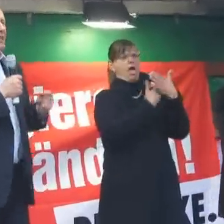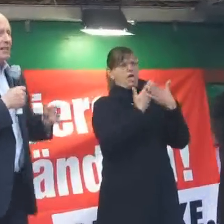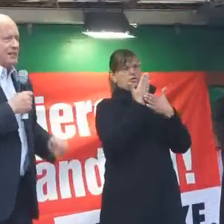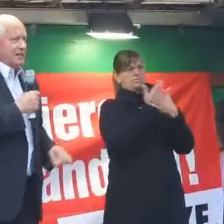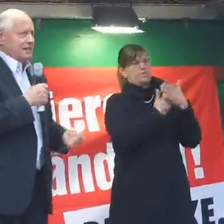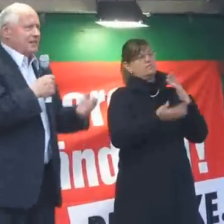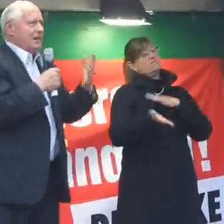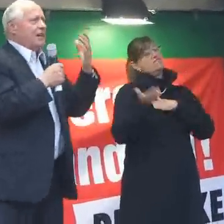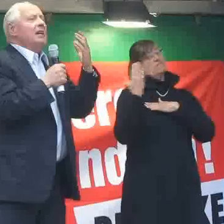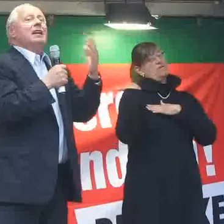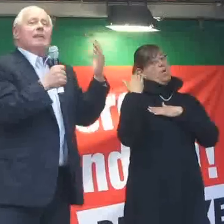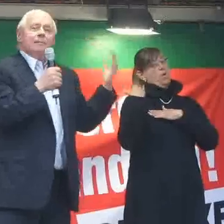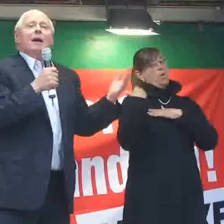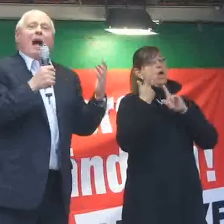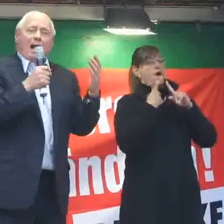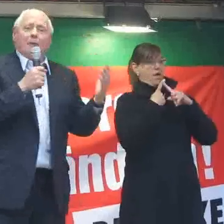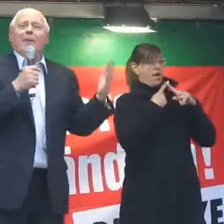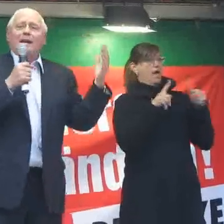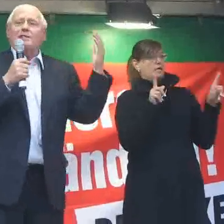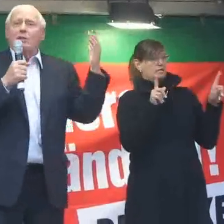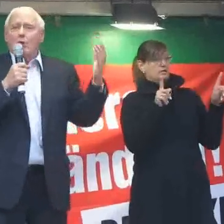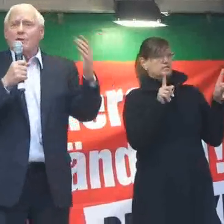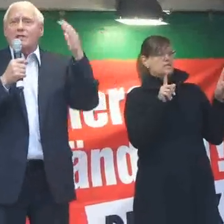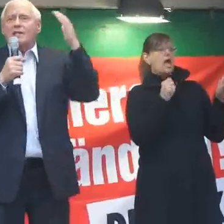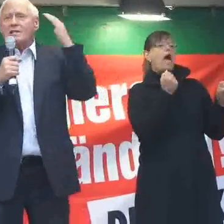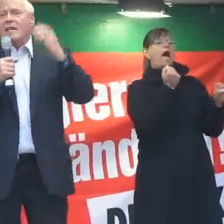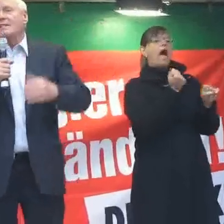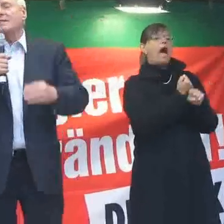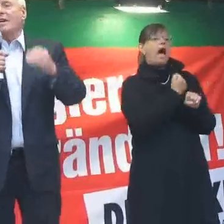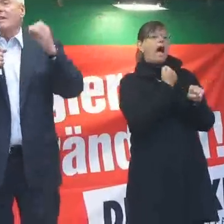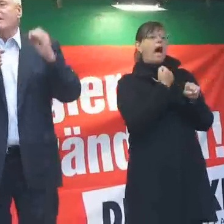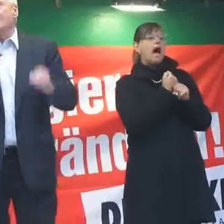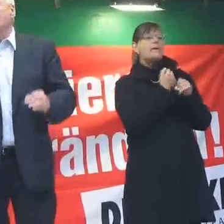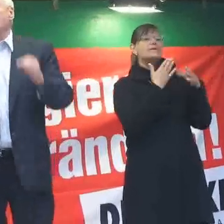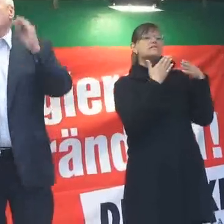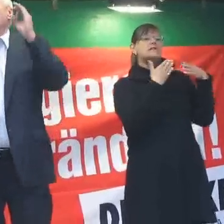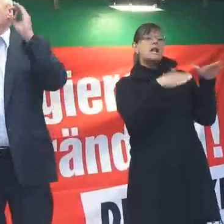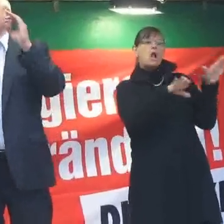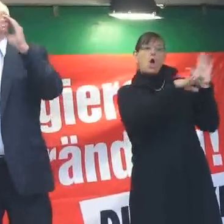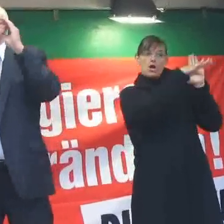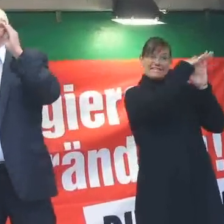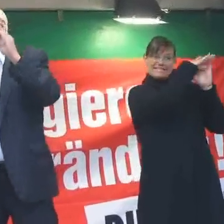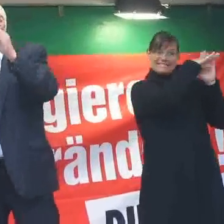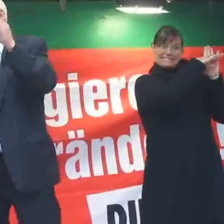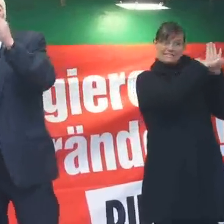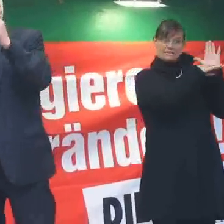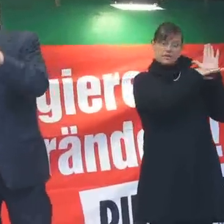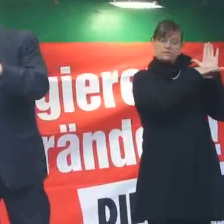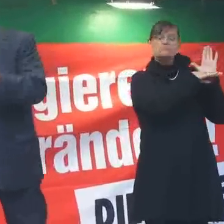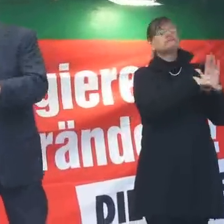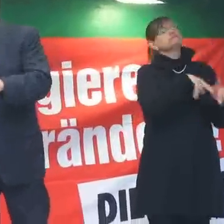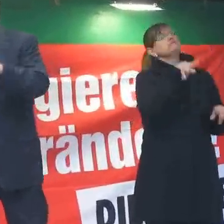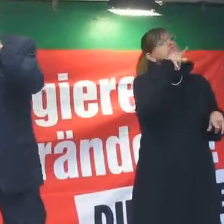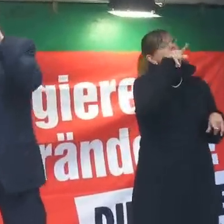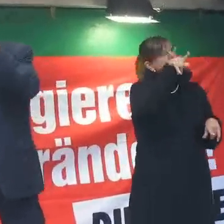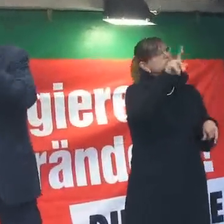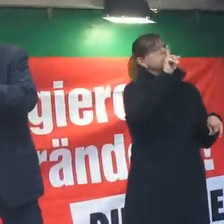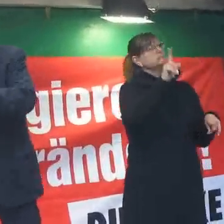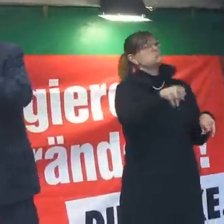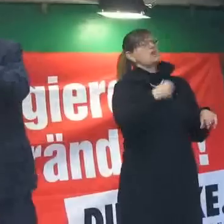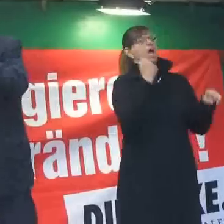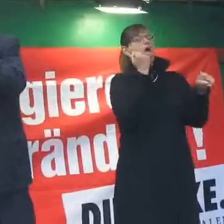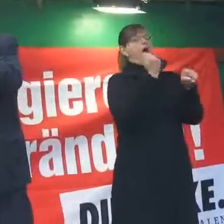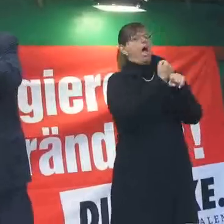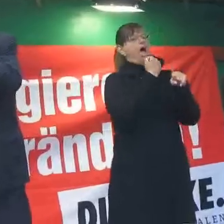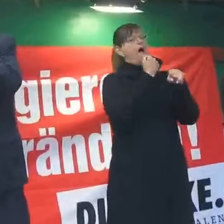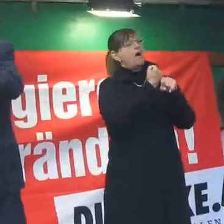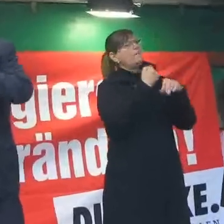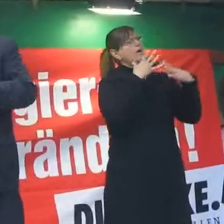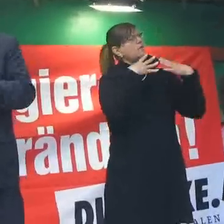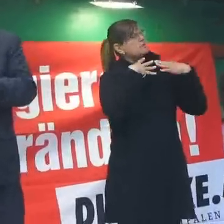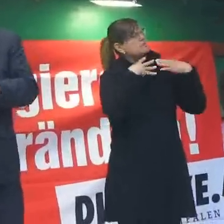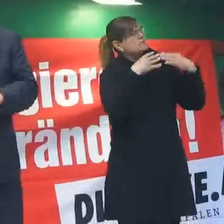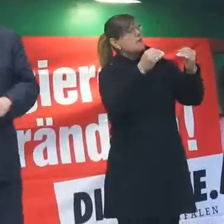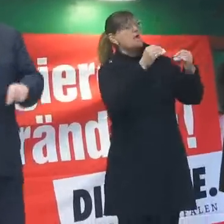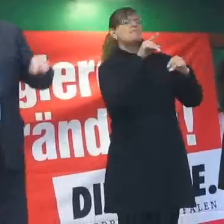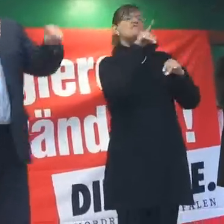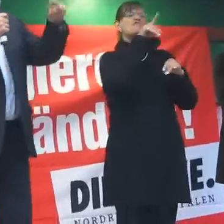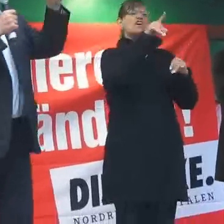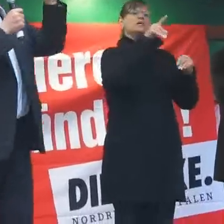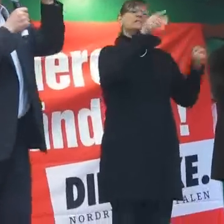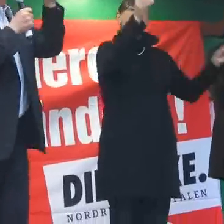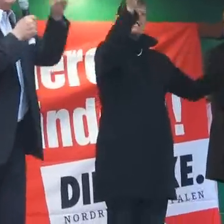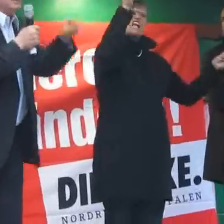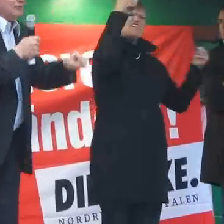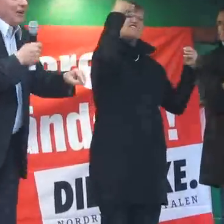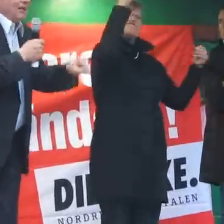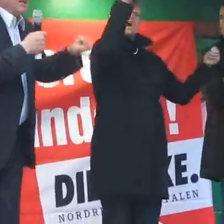anders. Da hieß es im Arbeitslosengesetz, da hieß es, du musst nur die Arbeit annehmen, die in etwa deiner Qualifikation entspricht